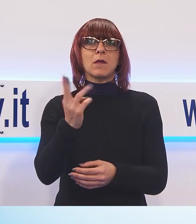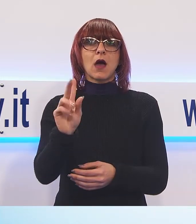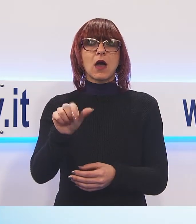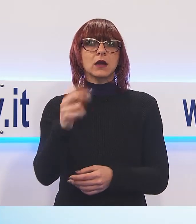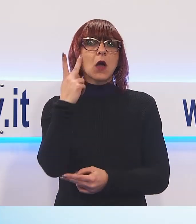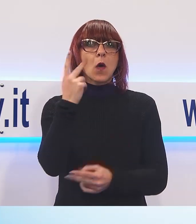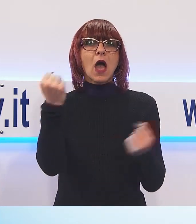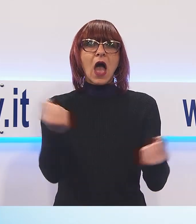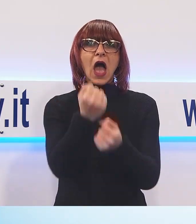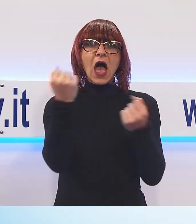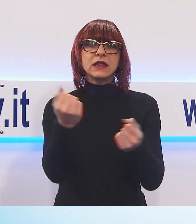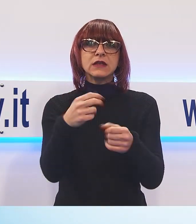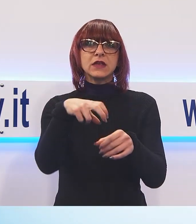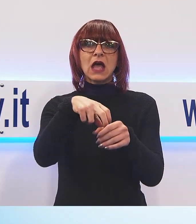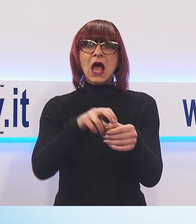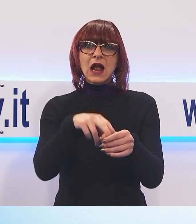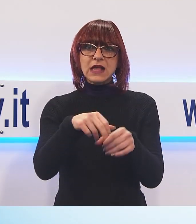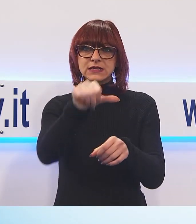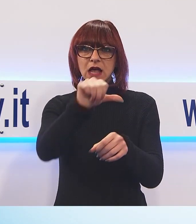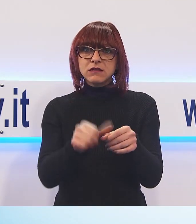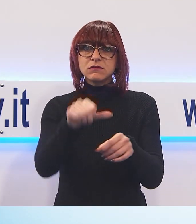storico metato a Valdivaiano.